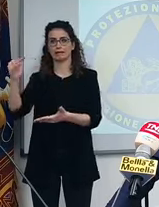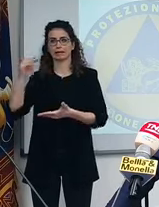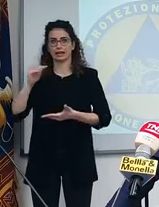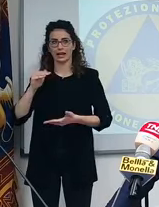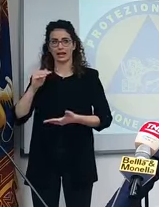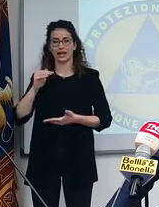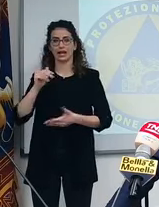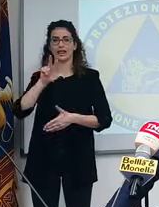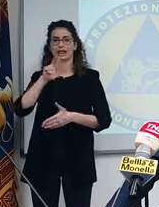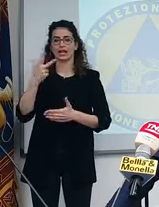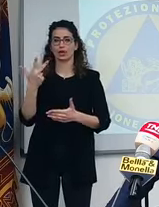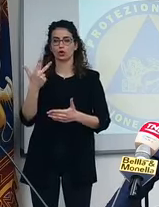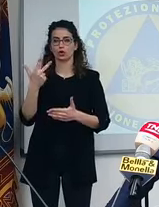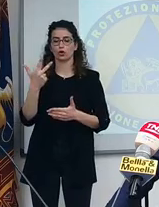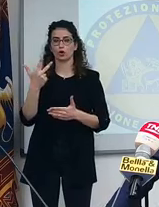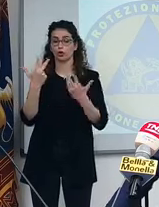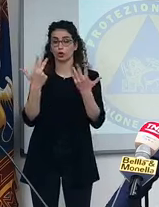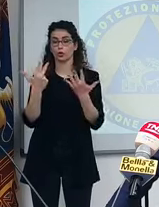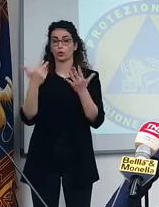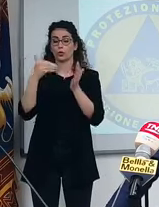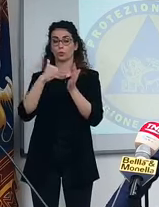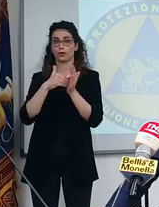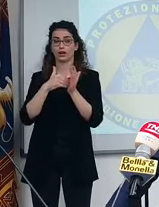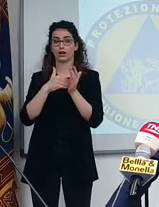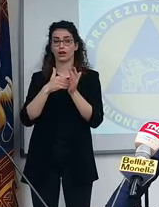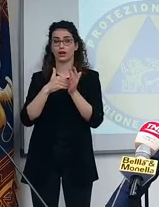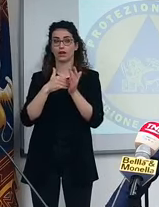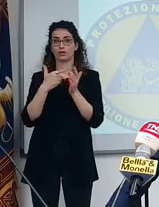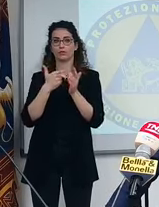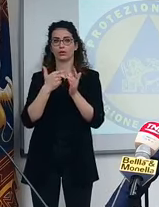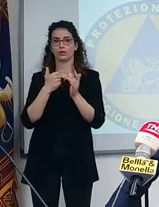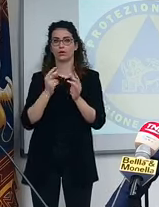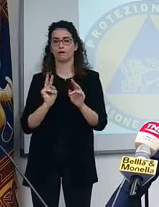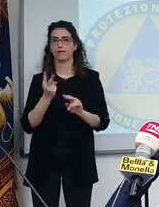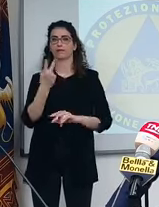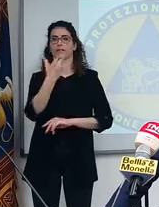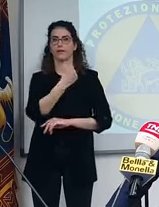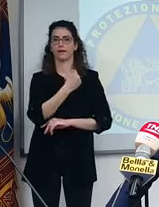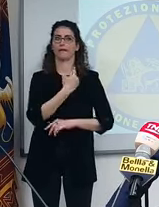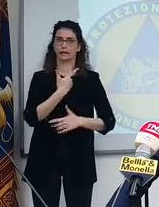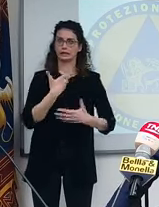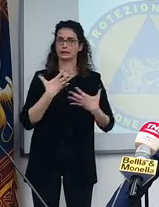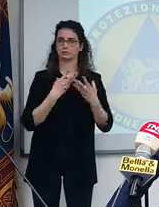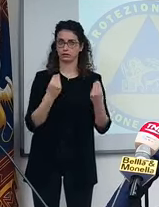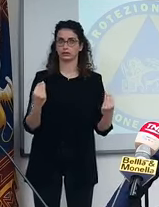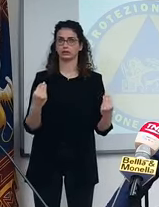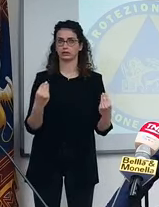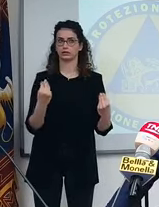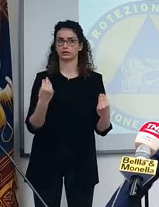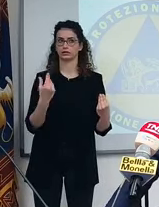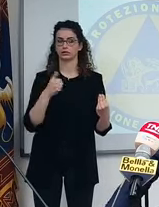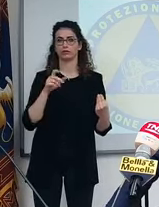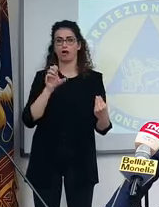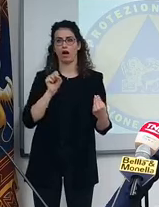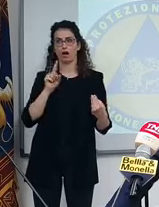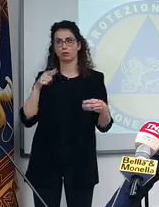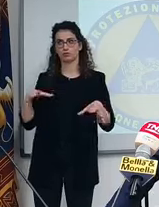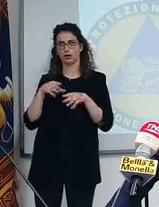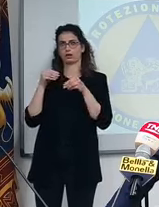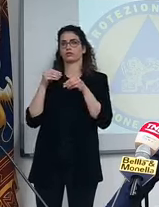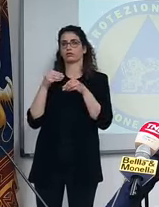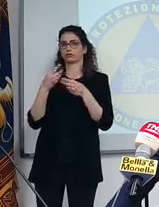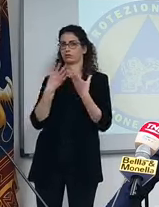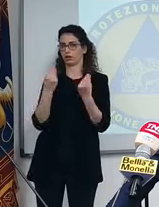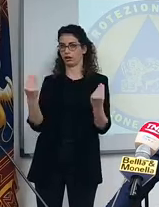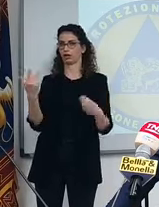ma 38.000 considerate che quando inizia a partire la macchina dei richiami, sono tanti, perché noi ne abbiamo fatti tanti, AstraZeneca nella prima